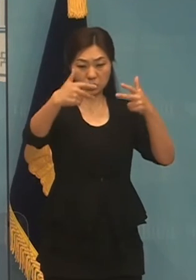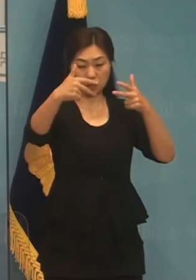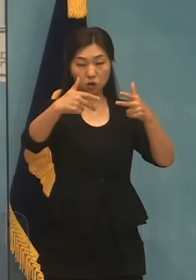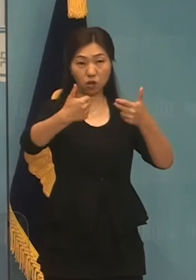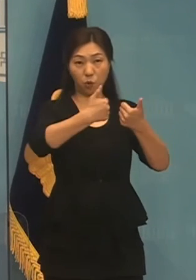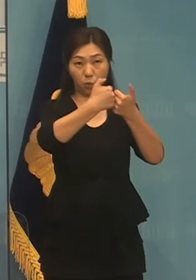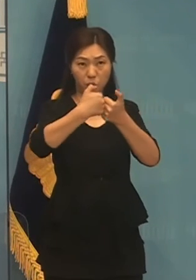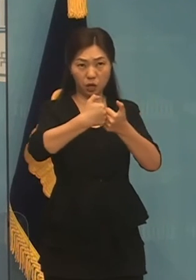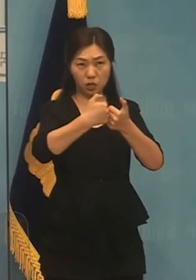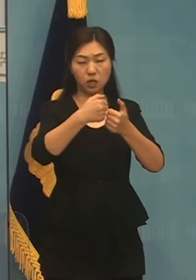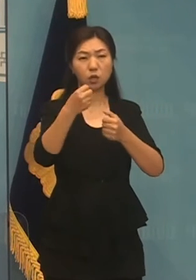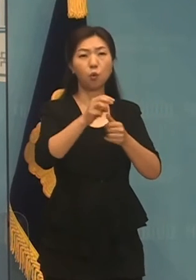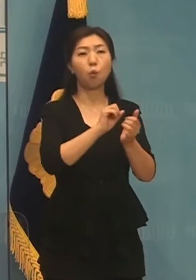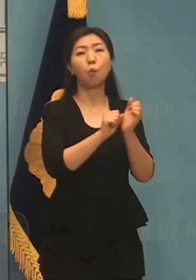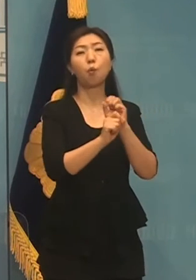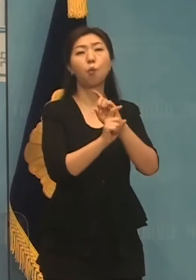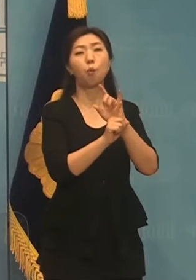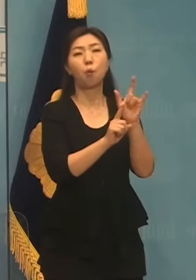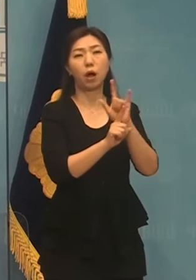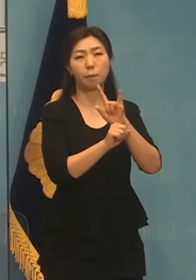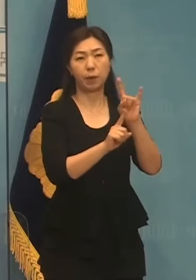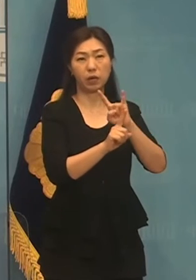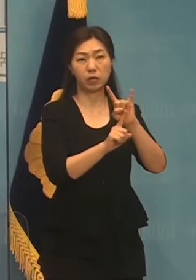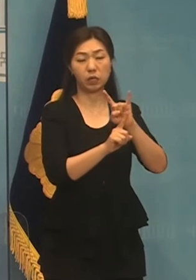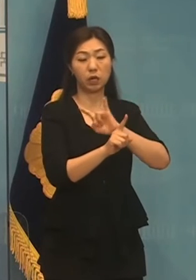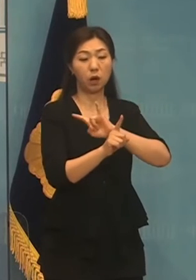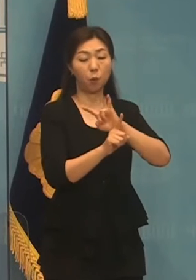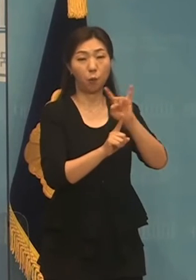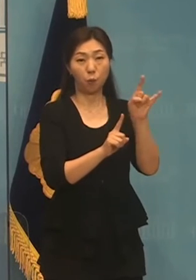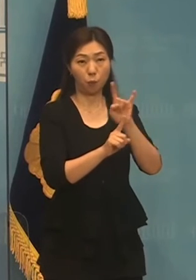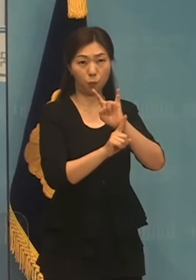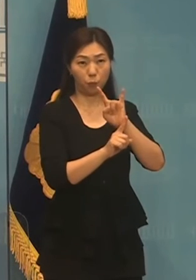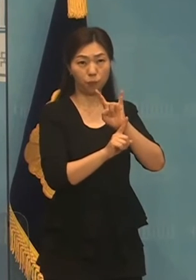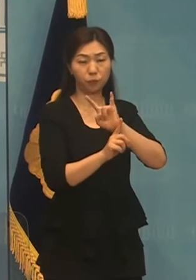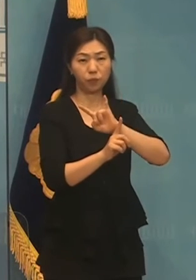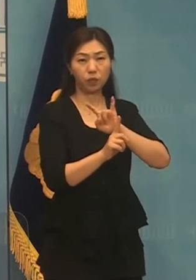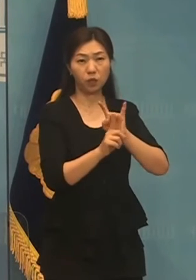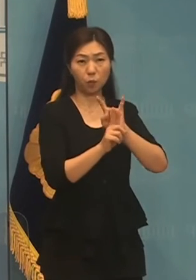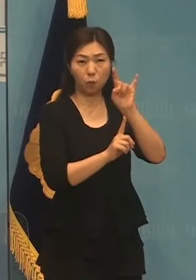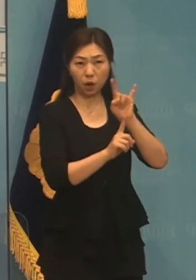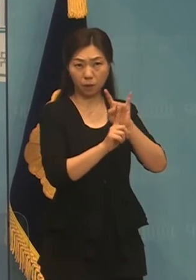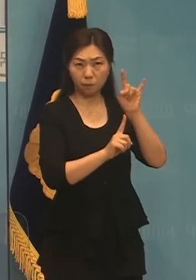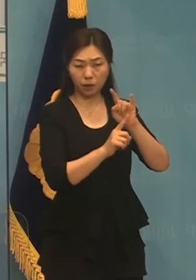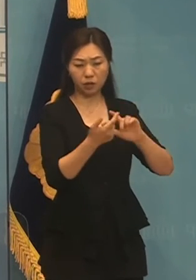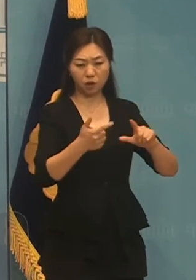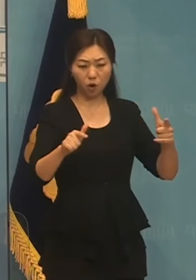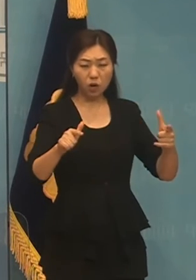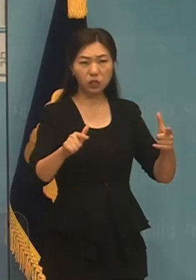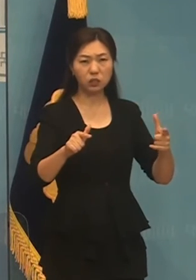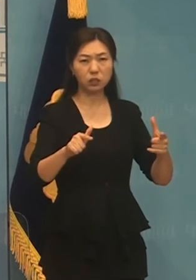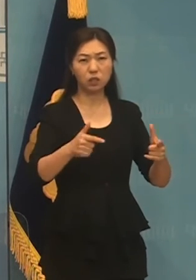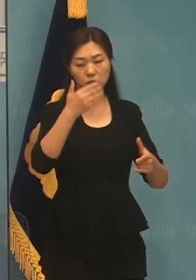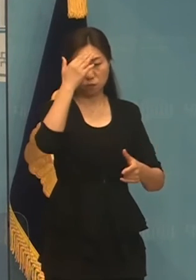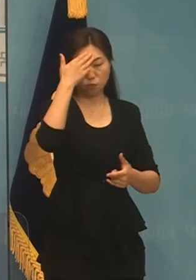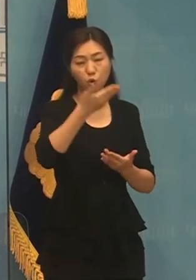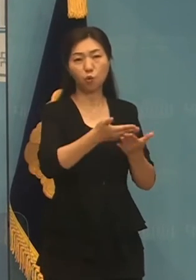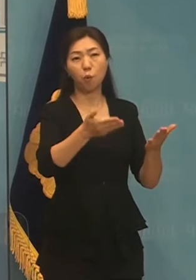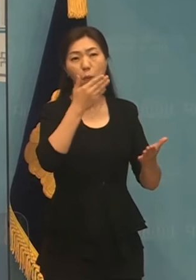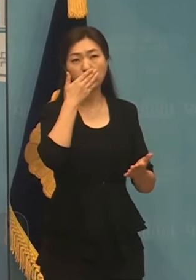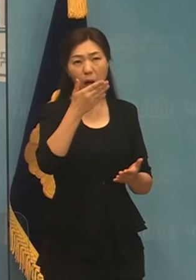와이파이는 사무기기가 미래에 쾌적한 환경을 내지가 공공오피스를 제공하겠습니다.